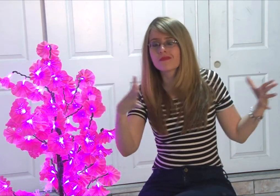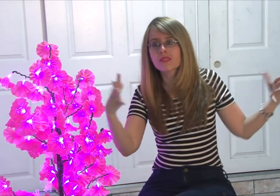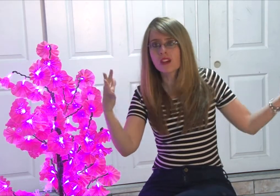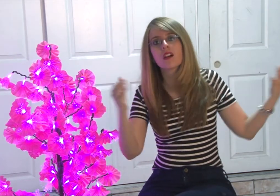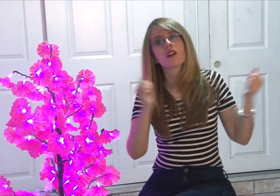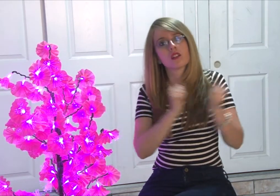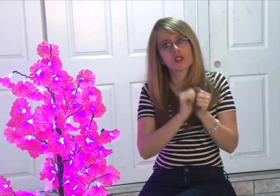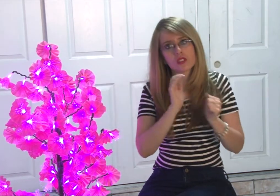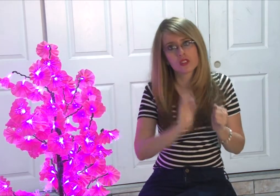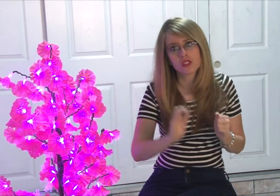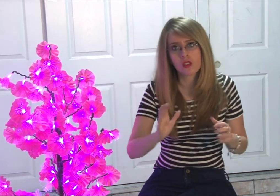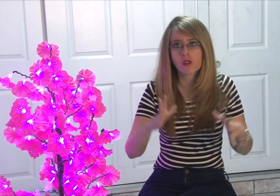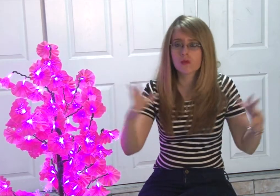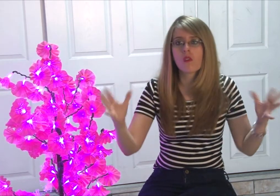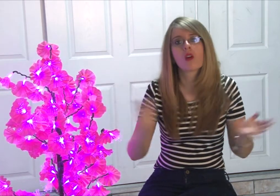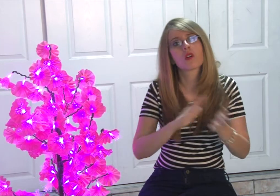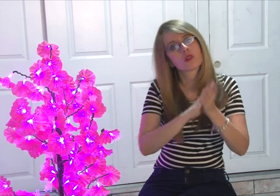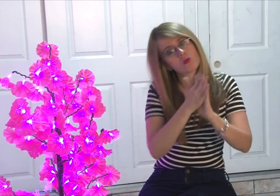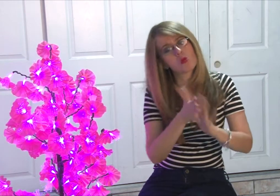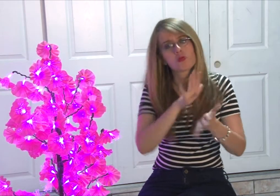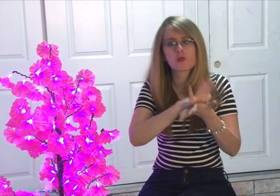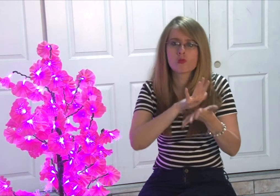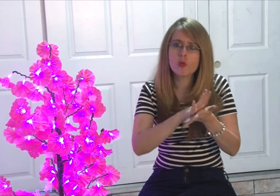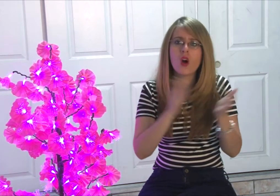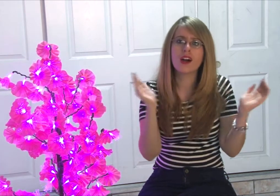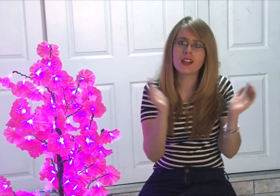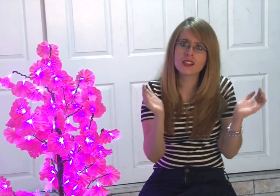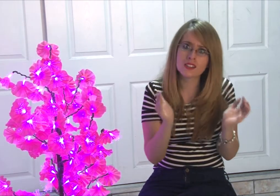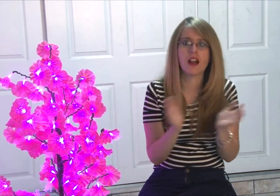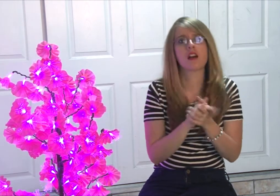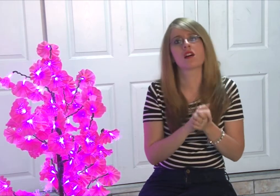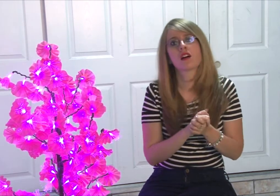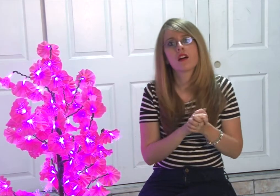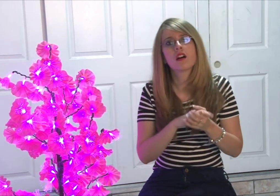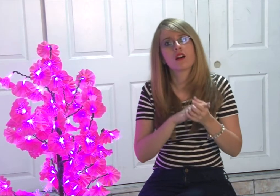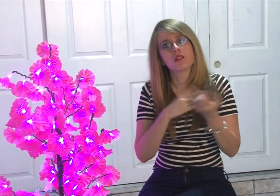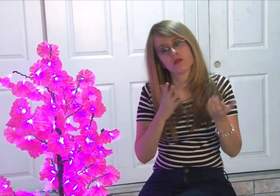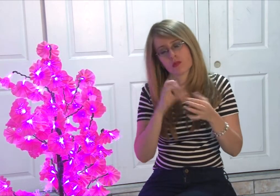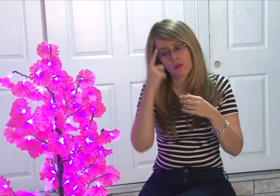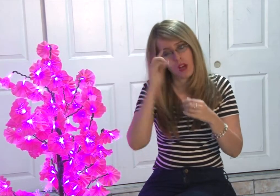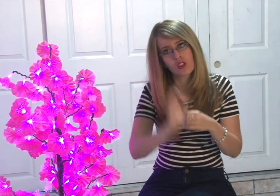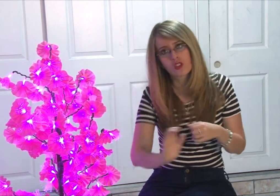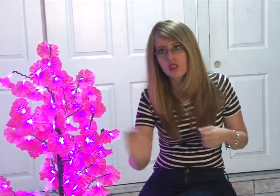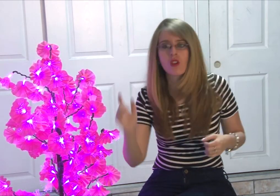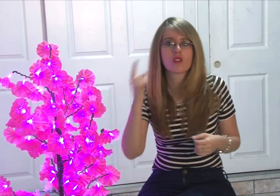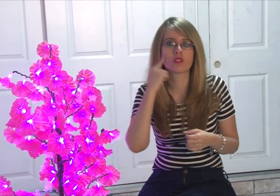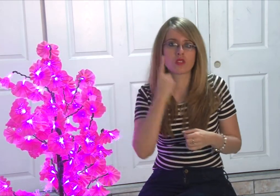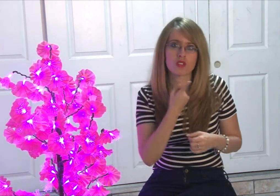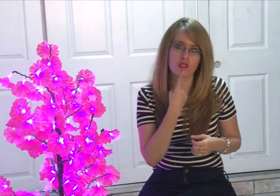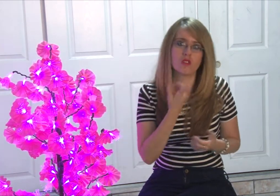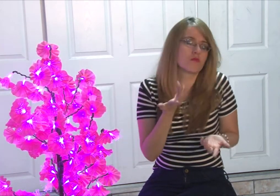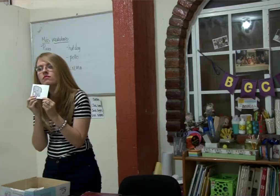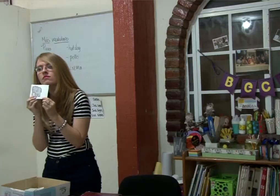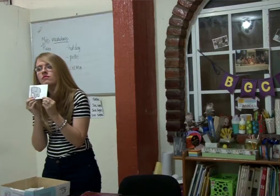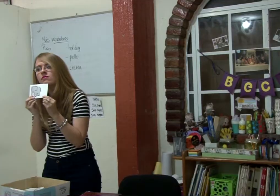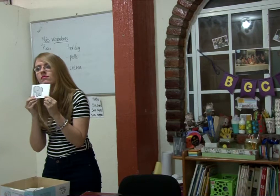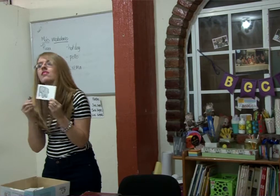creciendo y poder hacer un día una escuela pequeña para estos niños sordos.